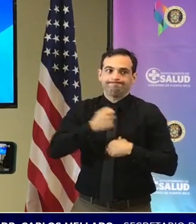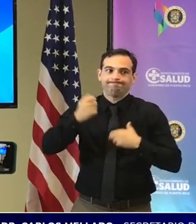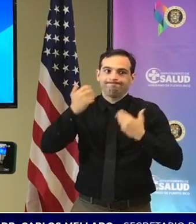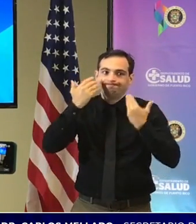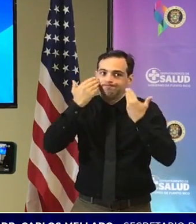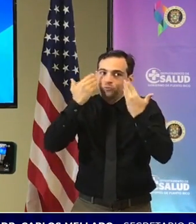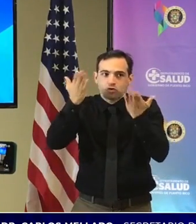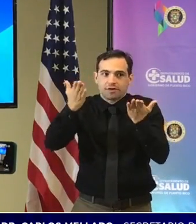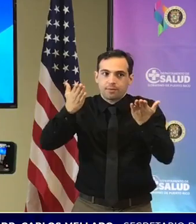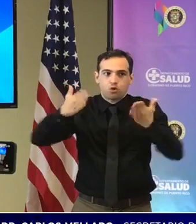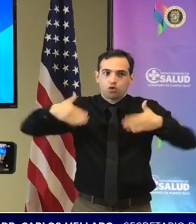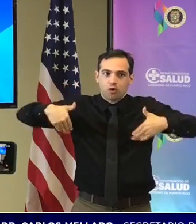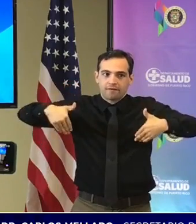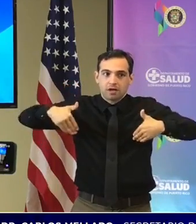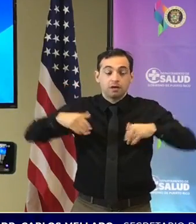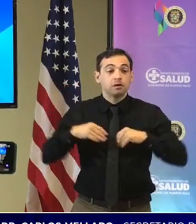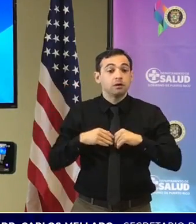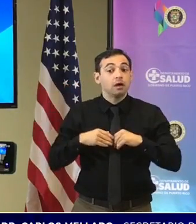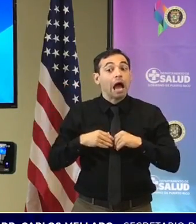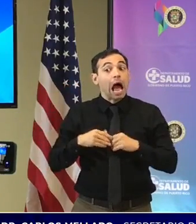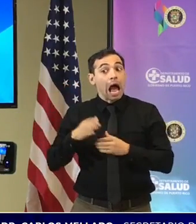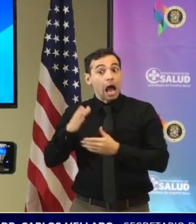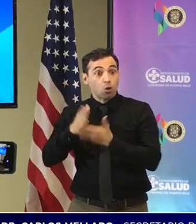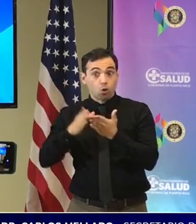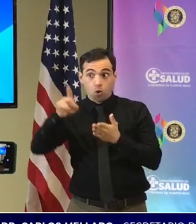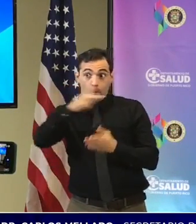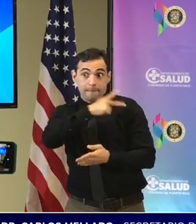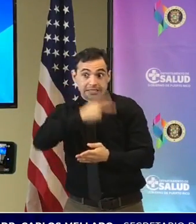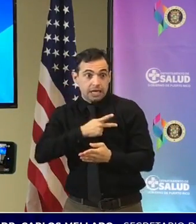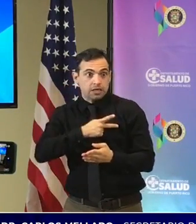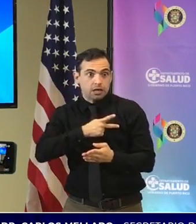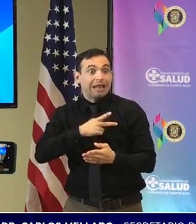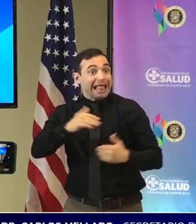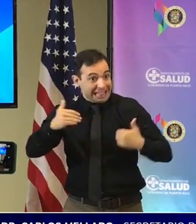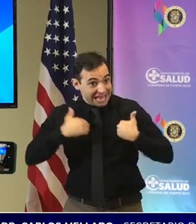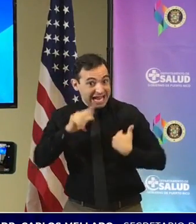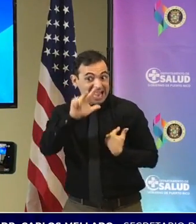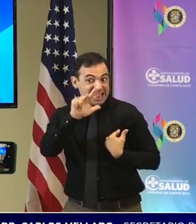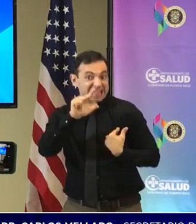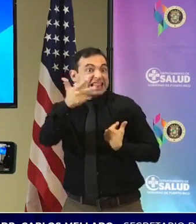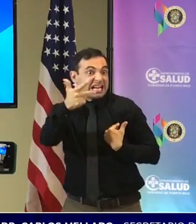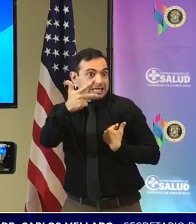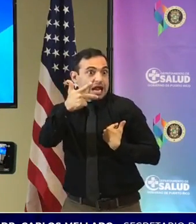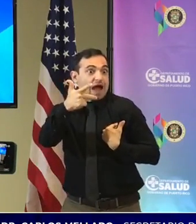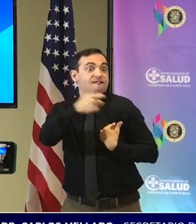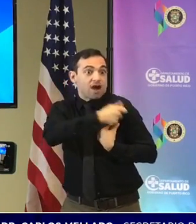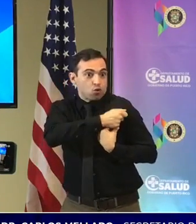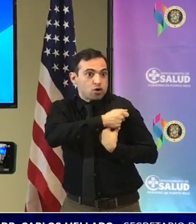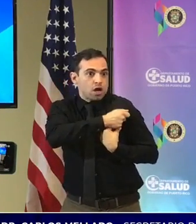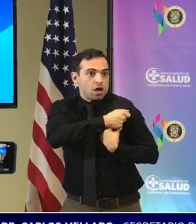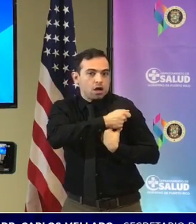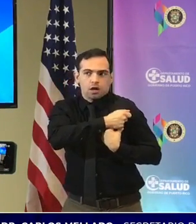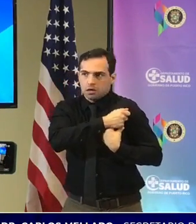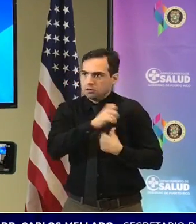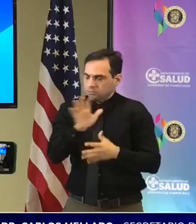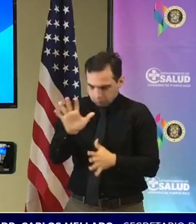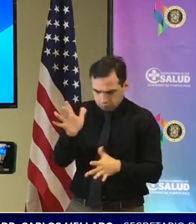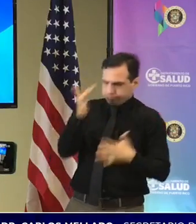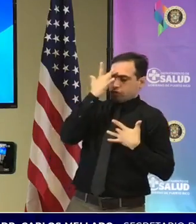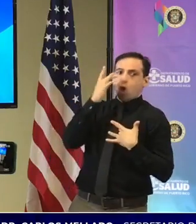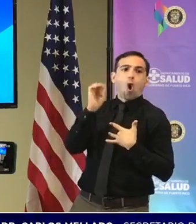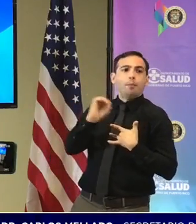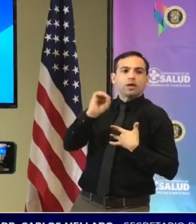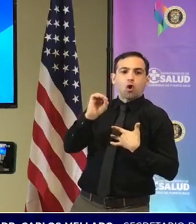que los pacientes que han tenido Omicron con la tercera dosis los síntomas son leves y esto siempre lo hemos